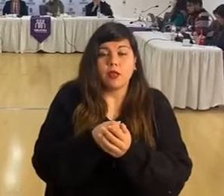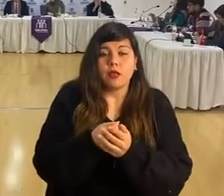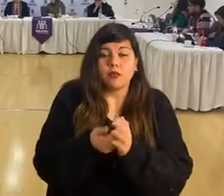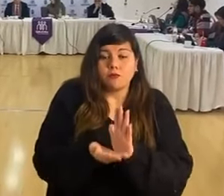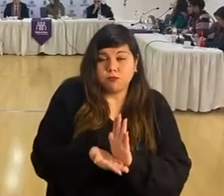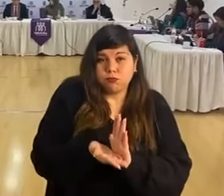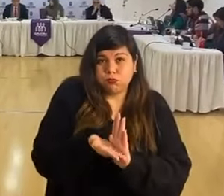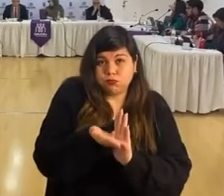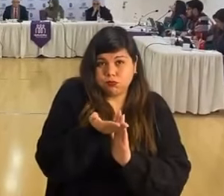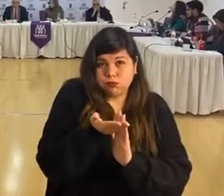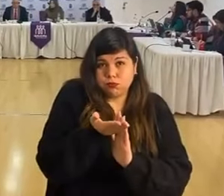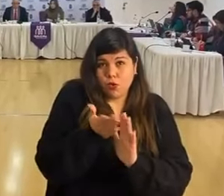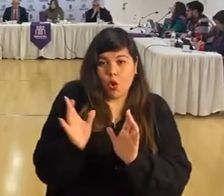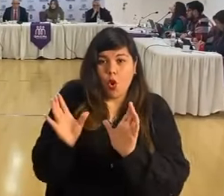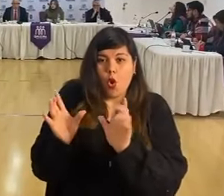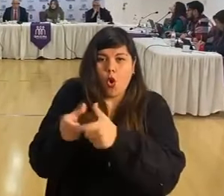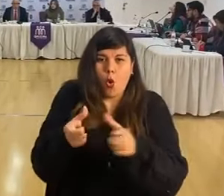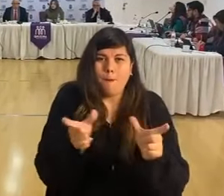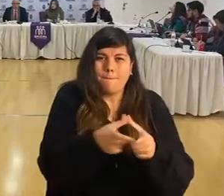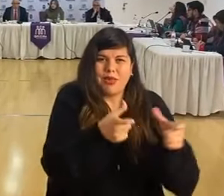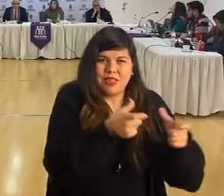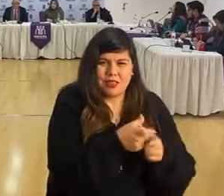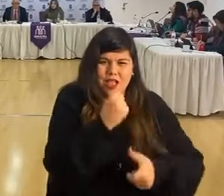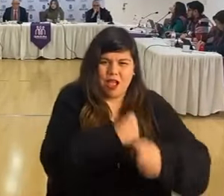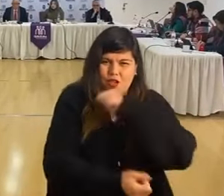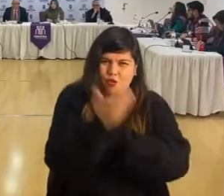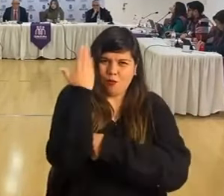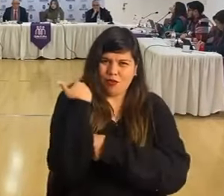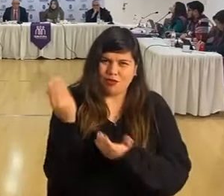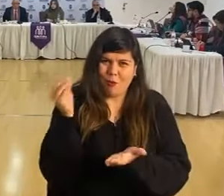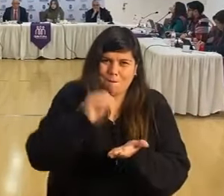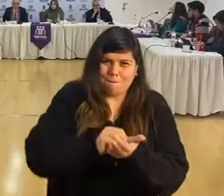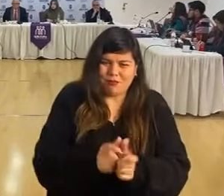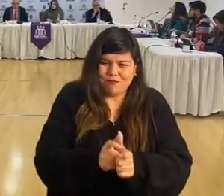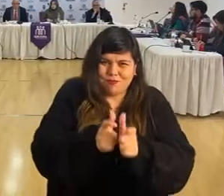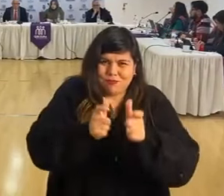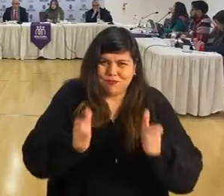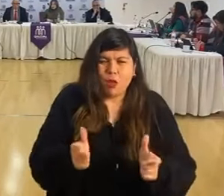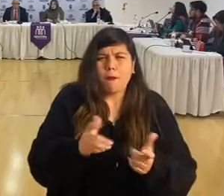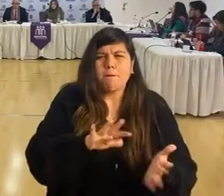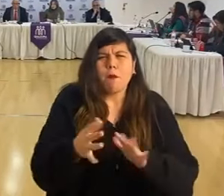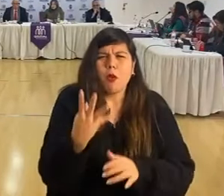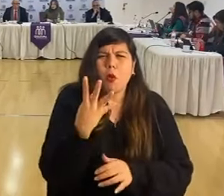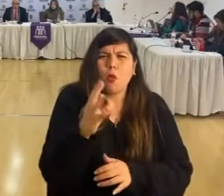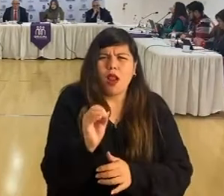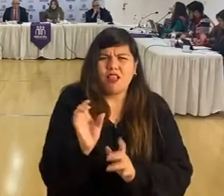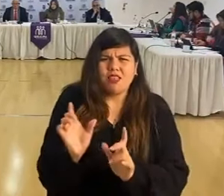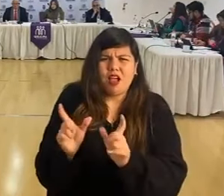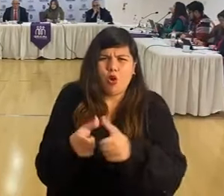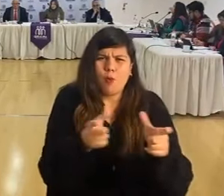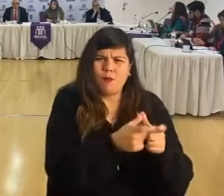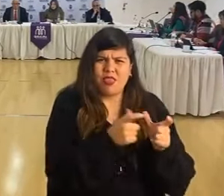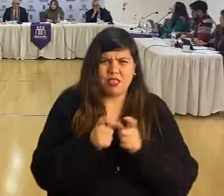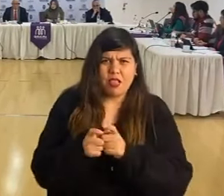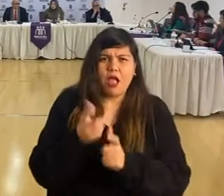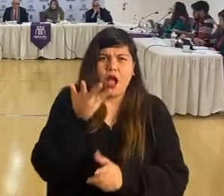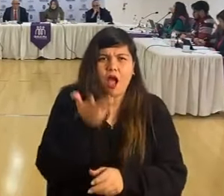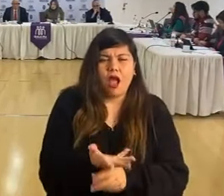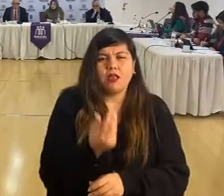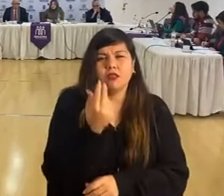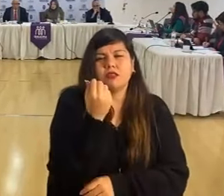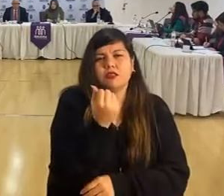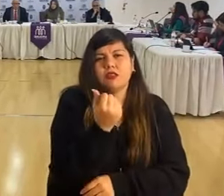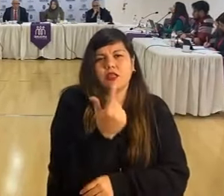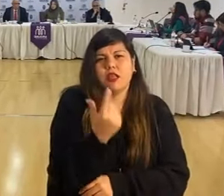aumento de comités que teníamos el año pasado, teníamos 30 y aproximadamente 40 comités, hoy día tenemos 71